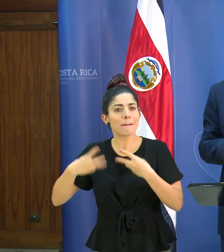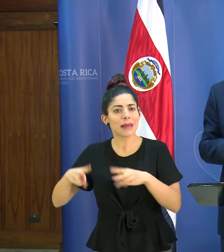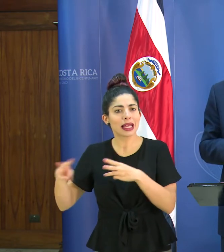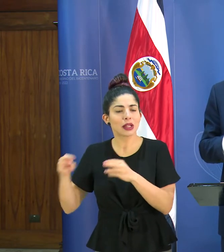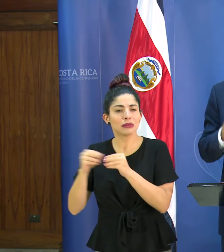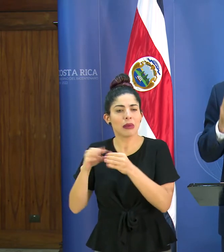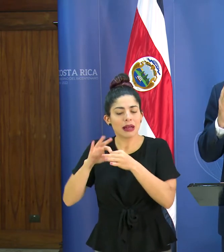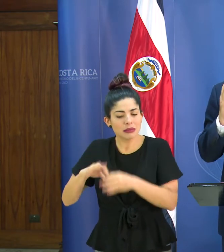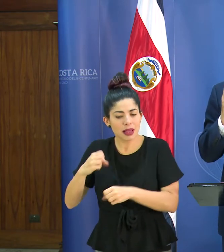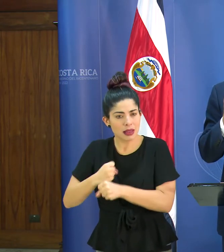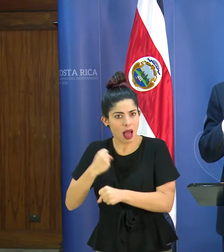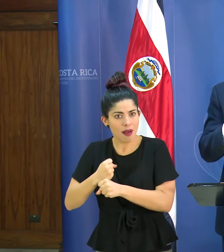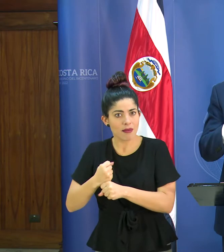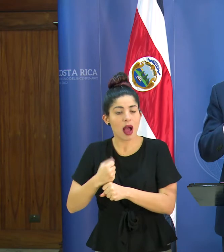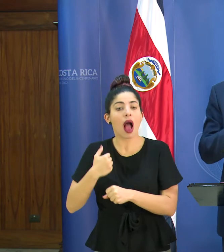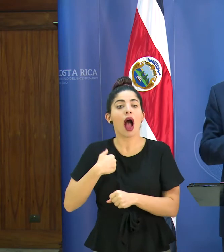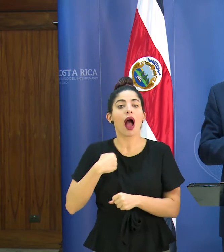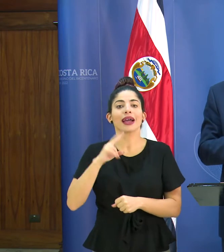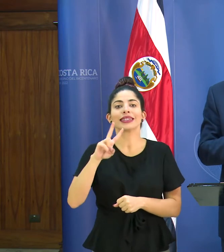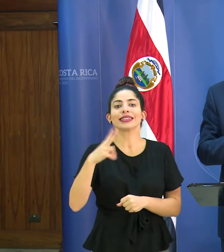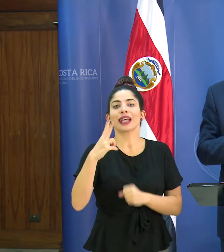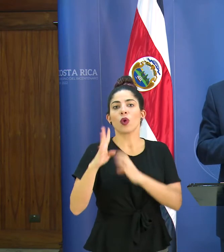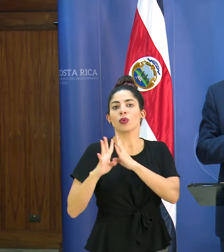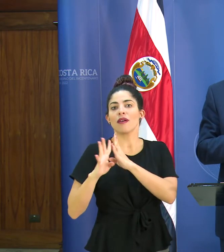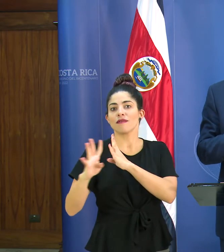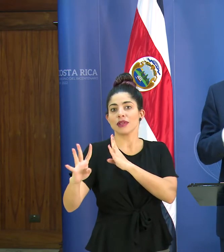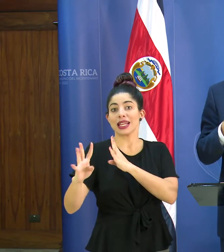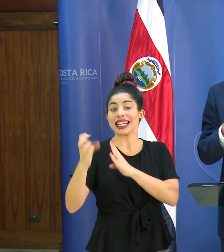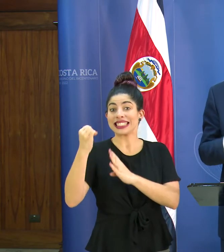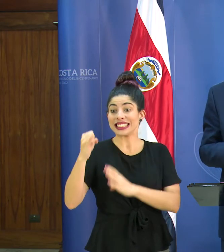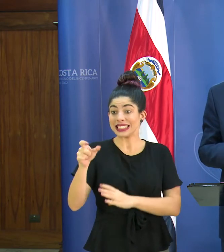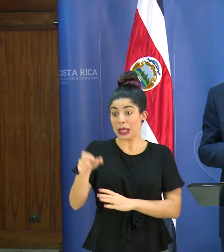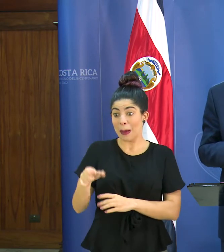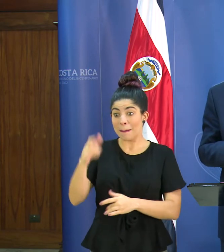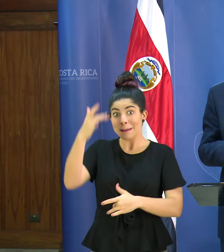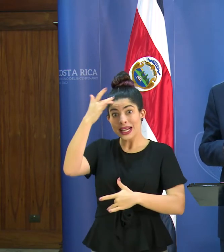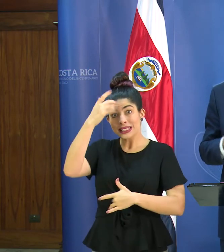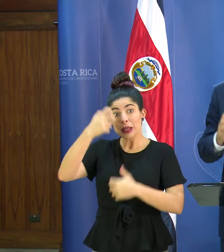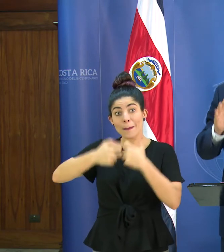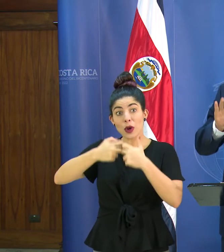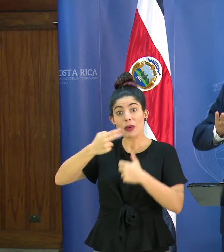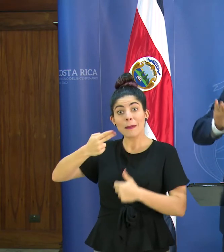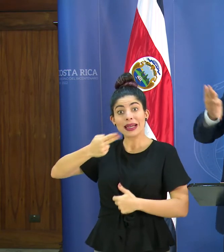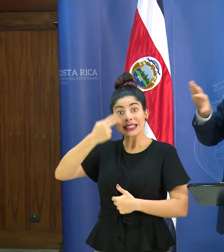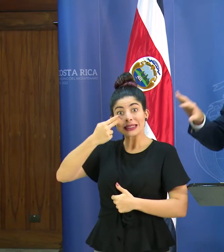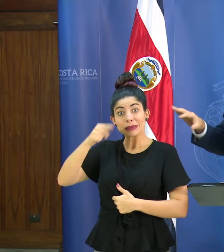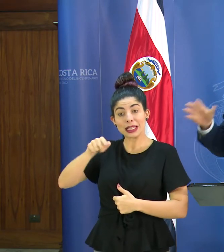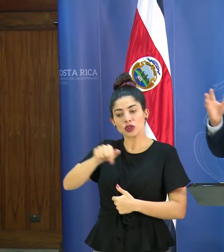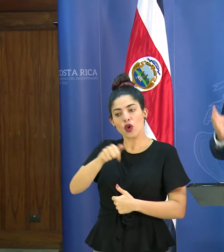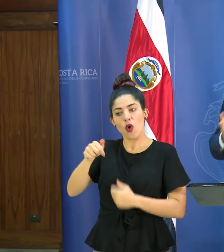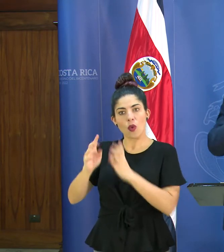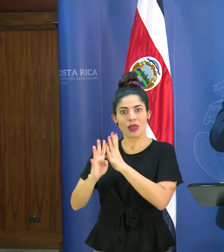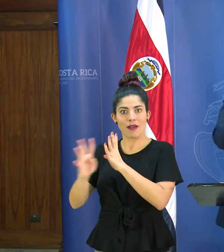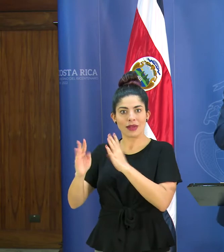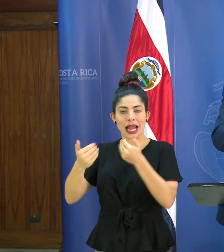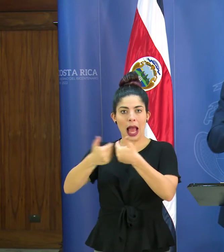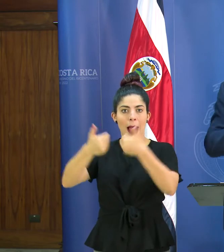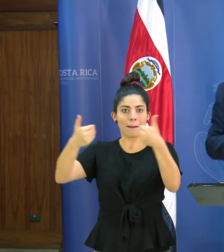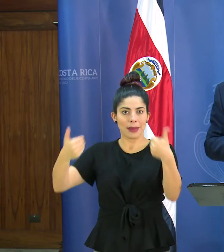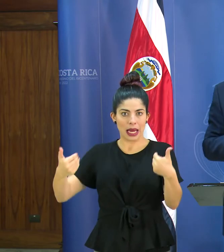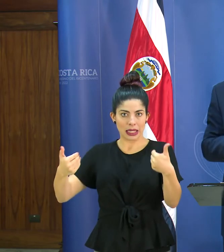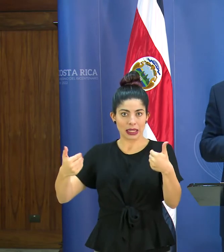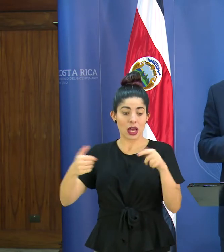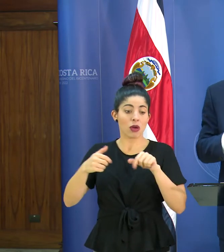operativas, va a haber una segunda fila para los pacientes que vienen con problemas respiratorios, para que esos se traten aislados